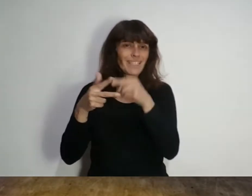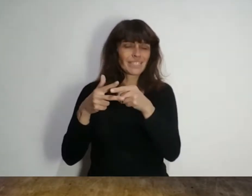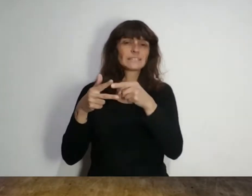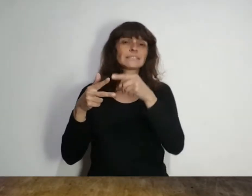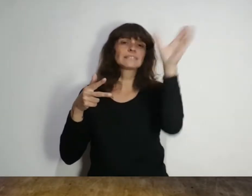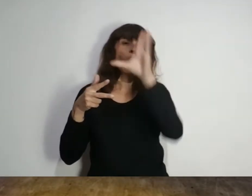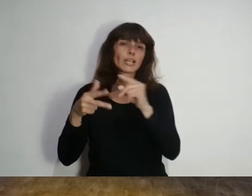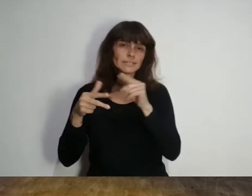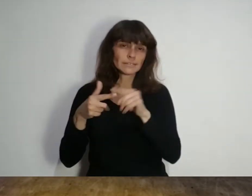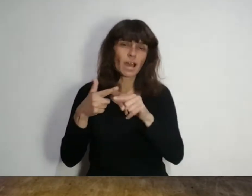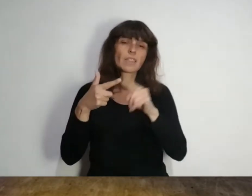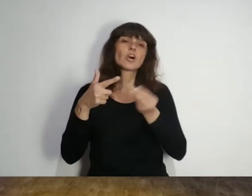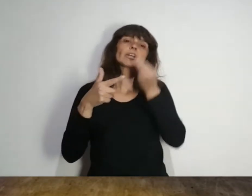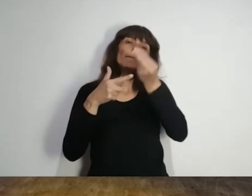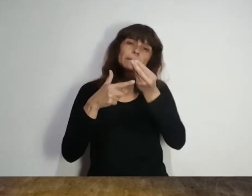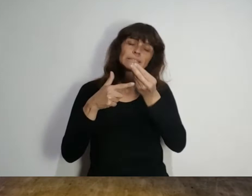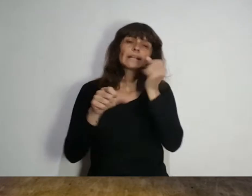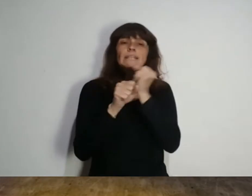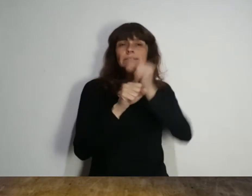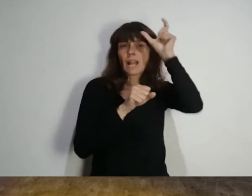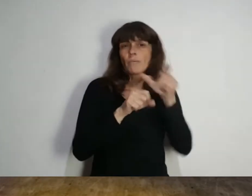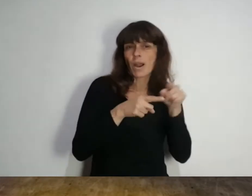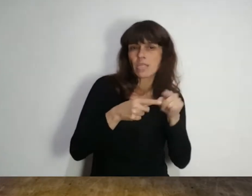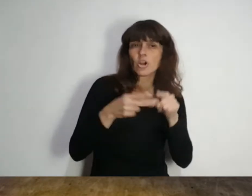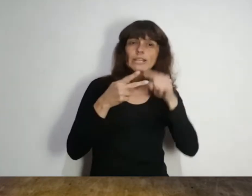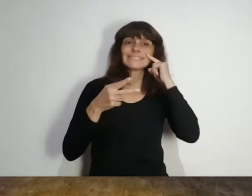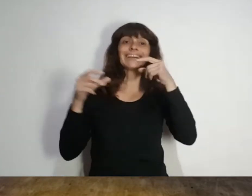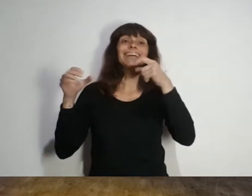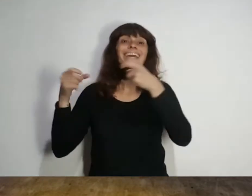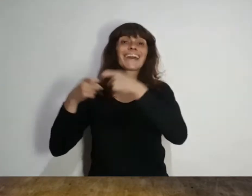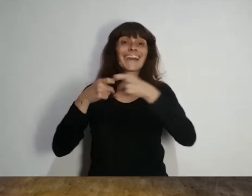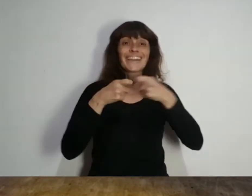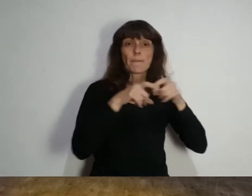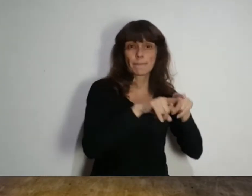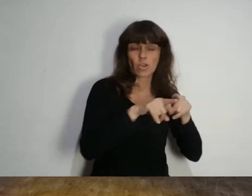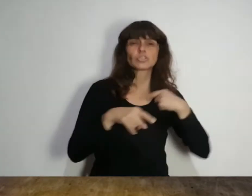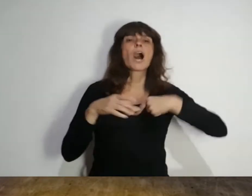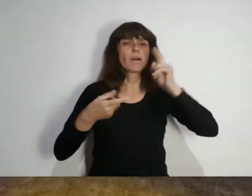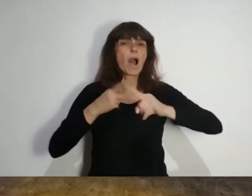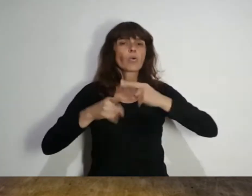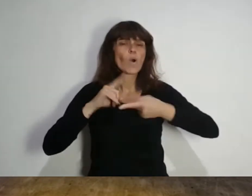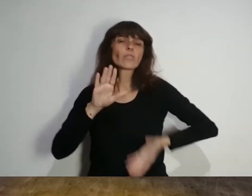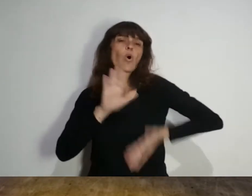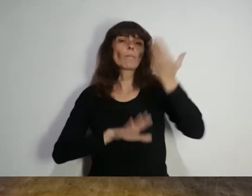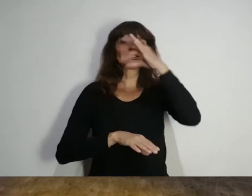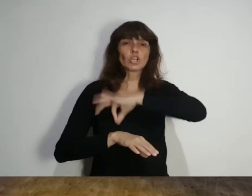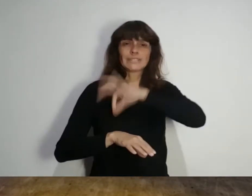representantes del Estado, de los empleadores y los gremios del sector, acordó una suba salarial